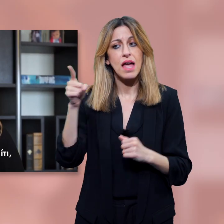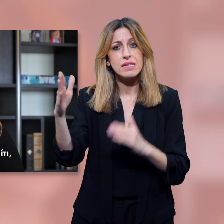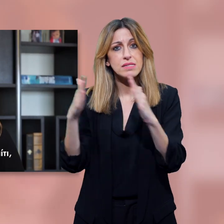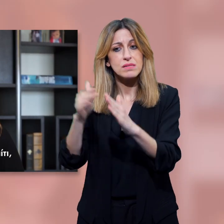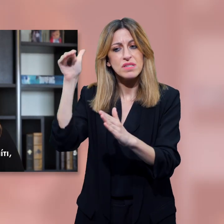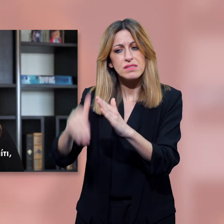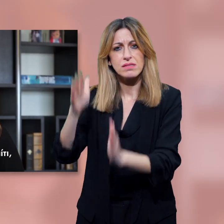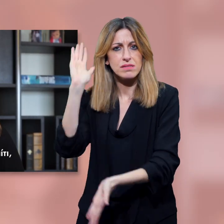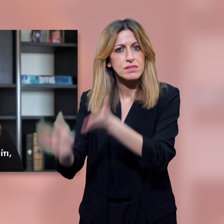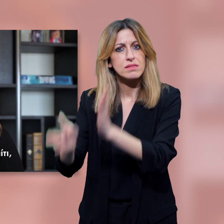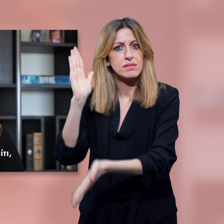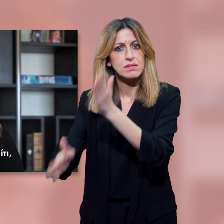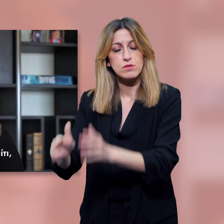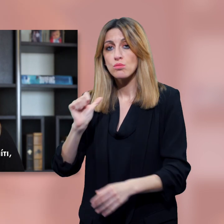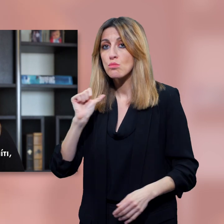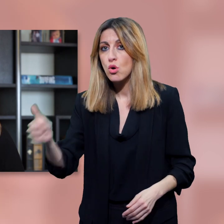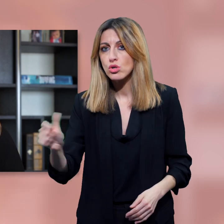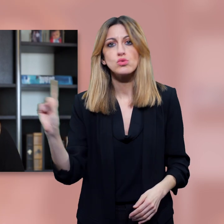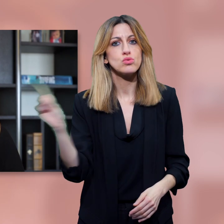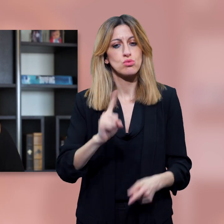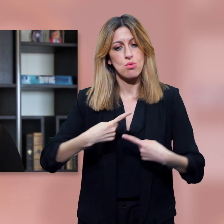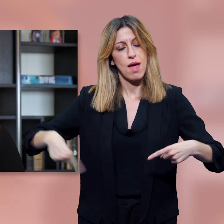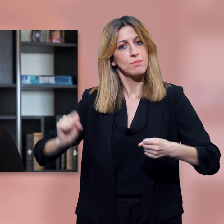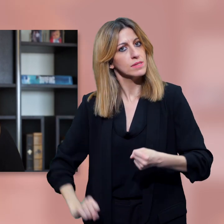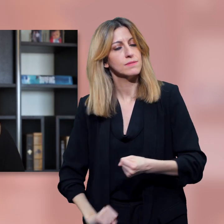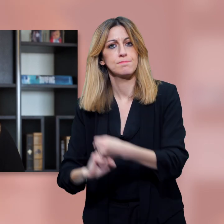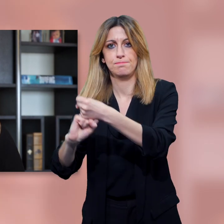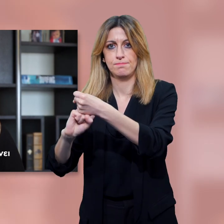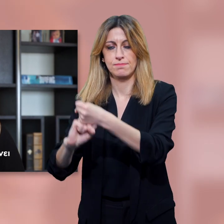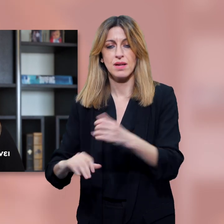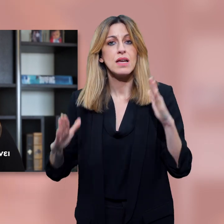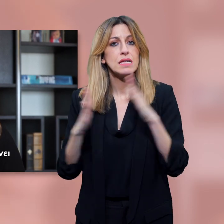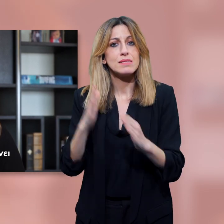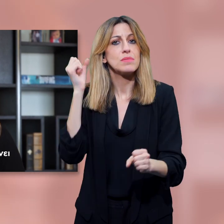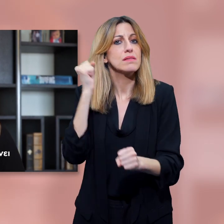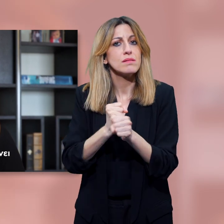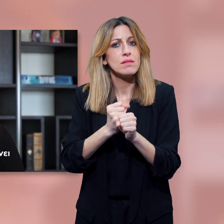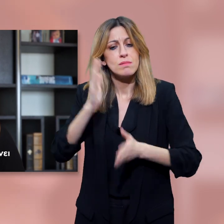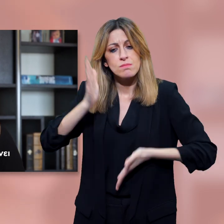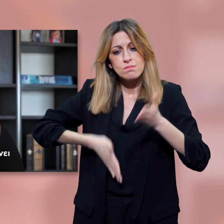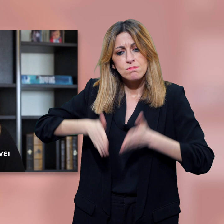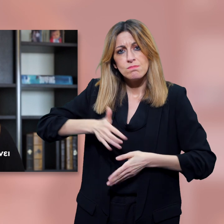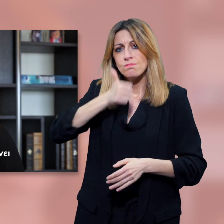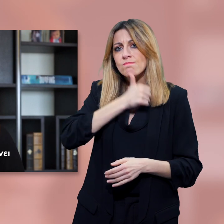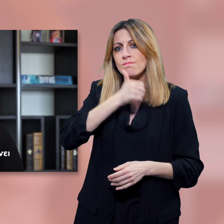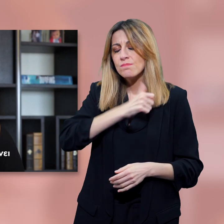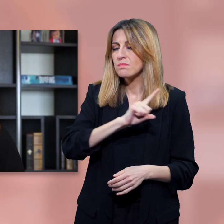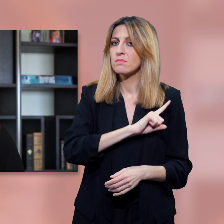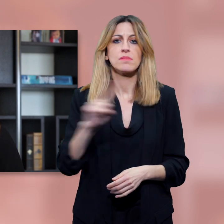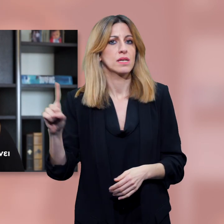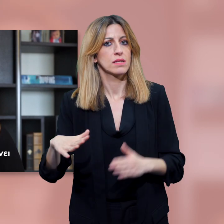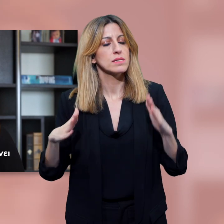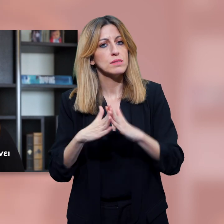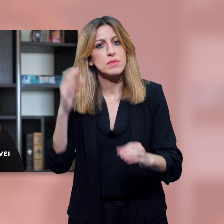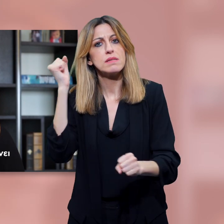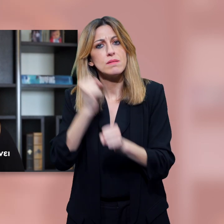Εάν υφίστασαι βία στο σπίτι, δεν είσαι μόνη. Είμαστε εδώ για σένα. Μένουμε σπίτι δεν σημαίνει υπομένουμε τη βία.